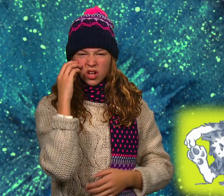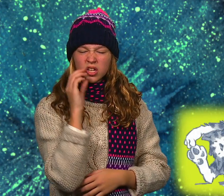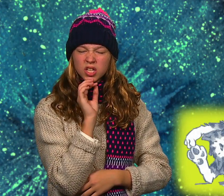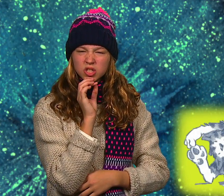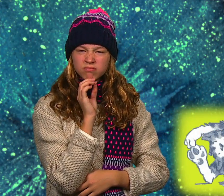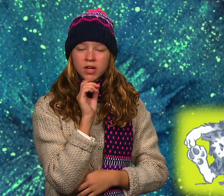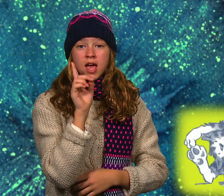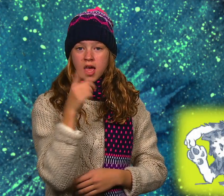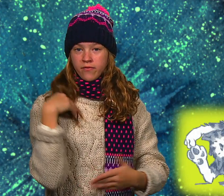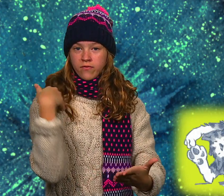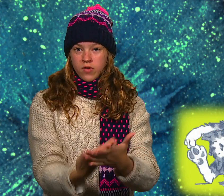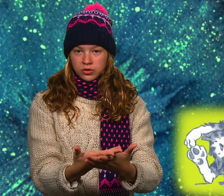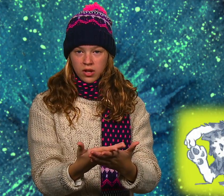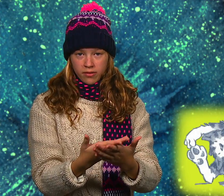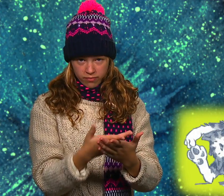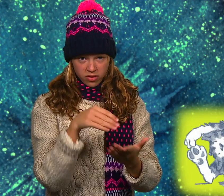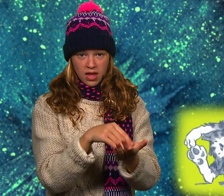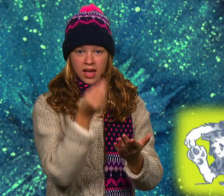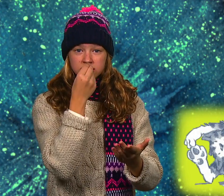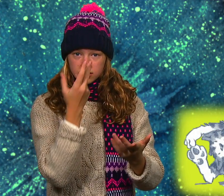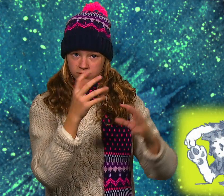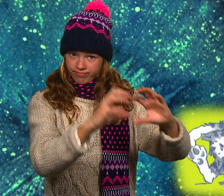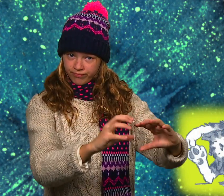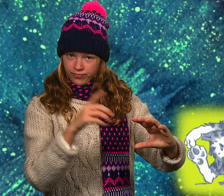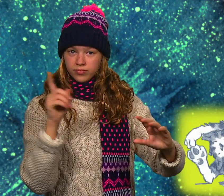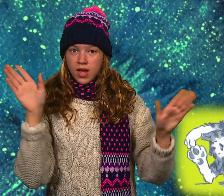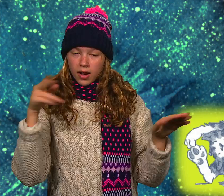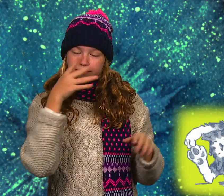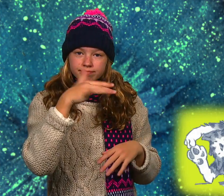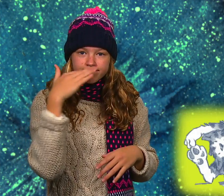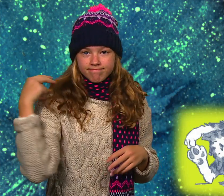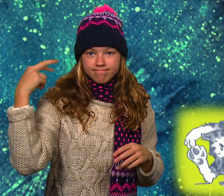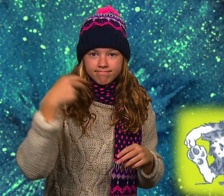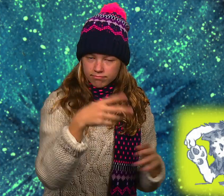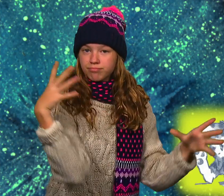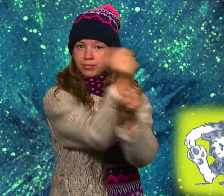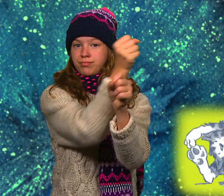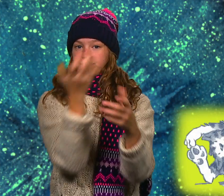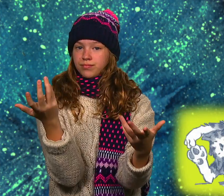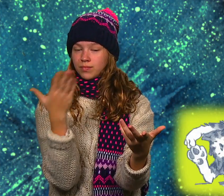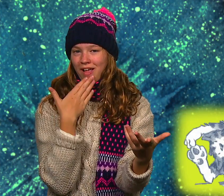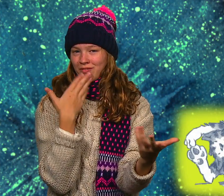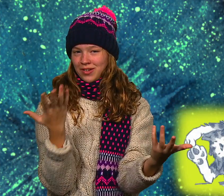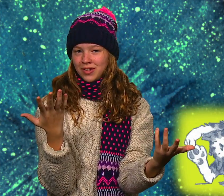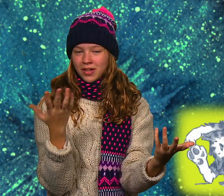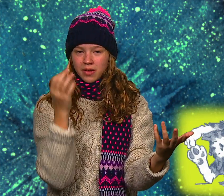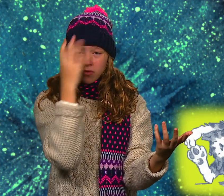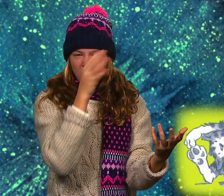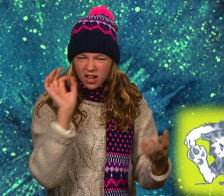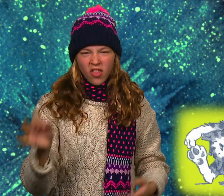Miau, weißt du was? Wir locken die Engel mit was Fressbarem an. Wuff, das ist